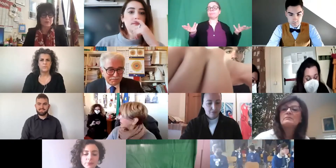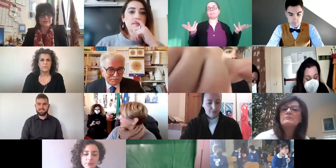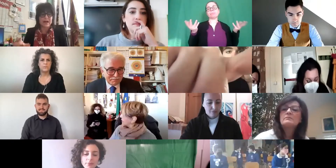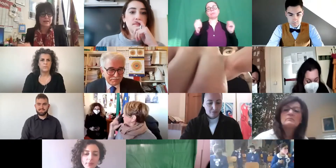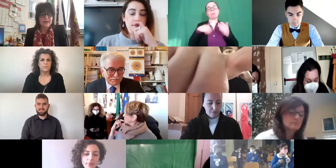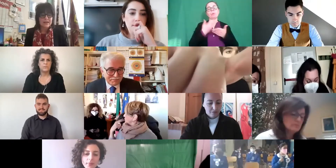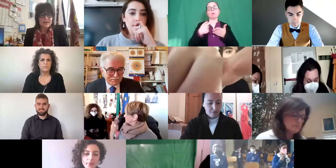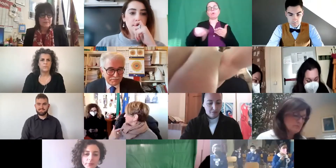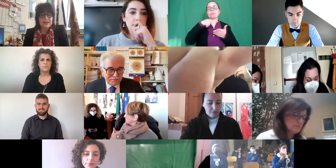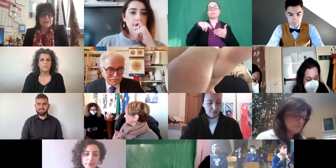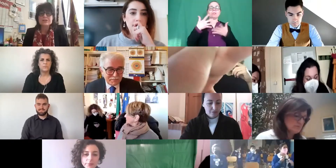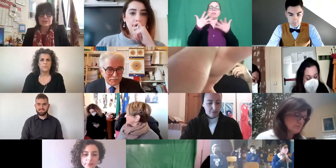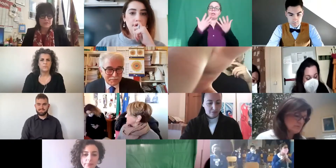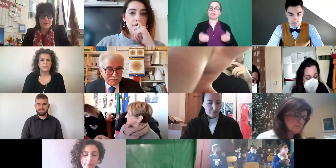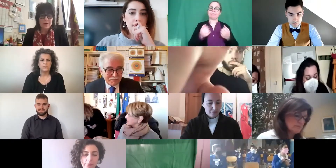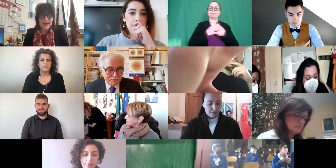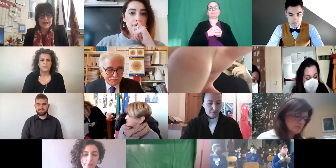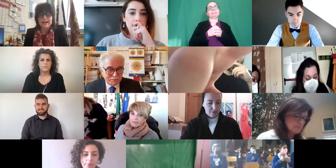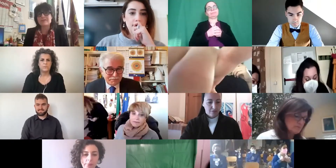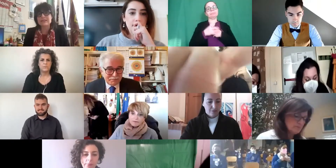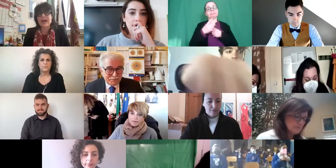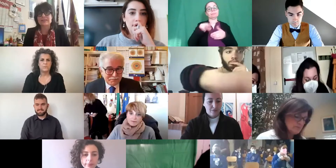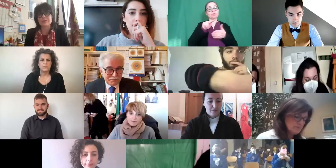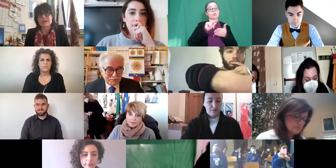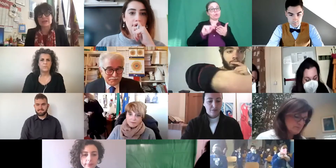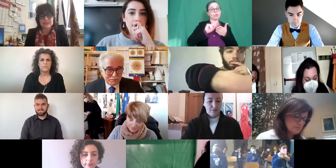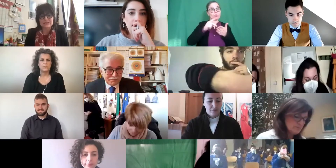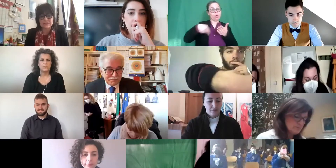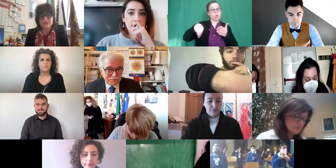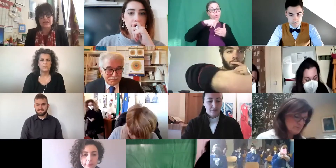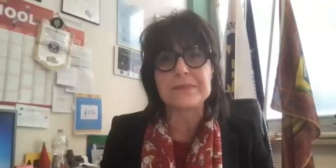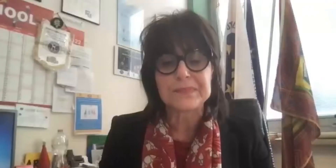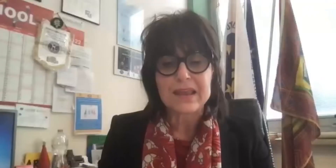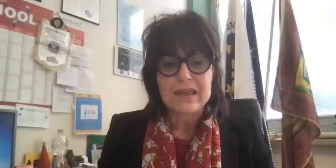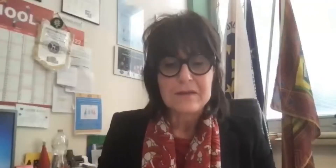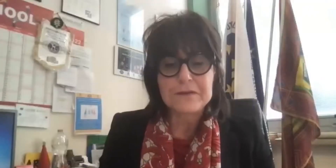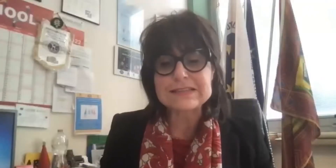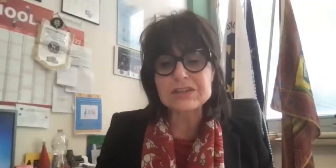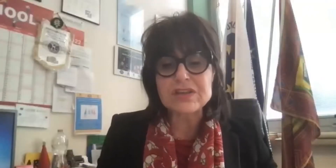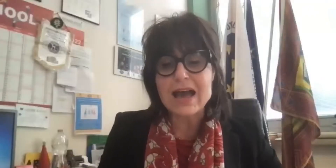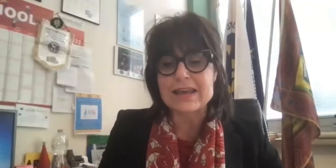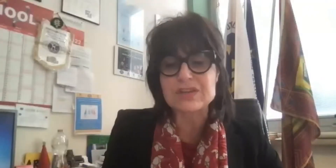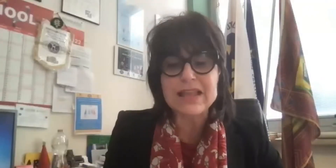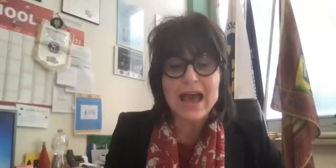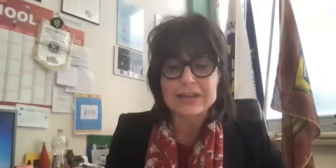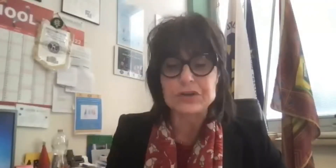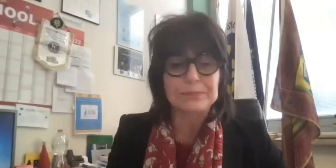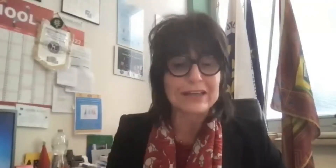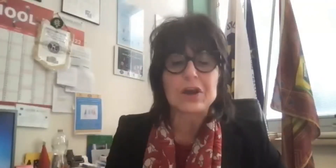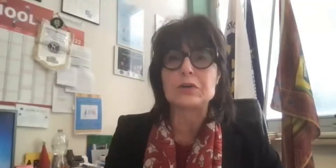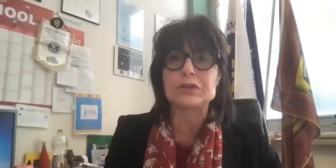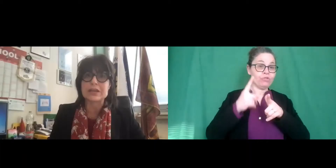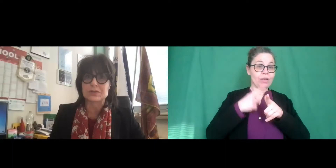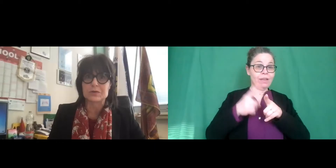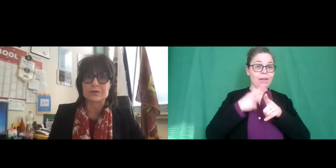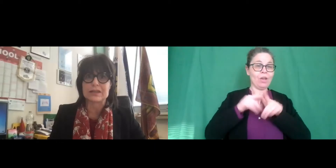proposta per la nostra scuola è diventata una tradizione festeggiare a gennaio il